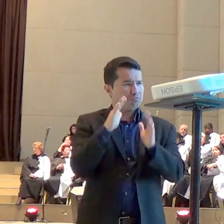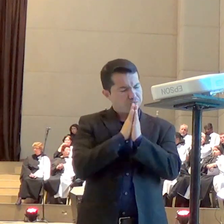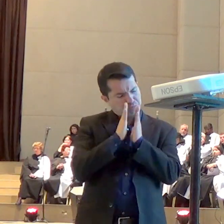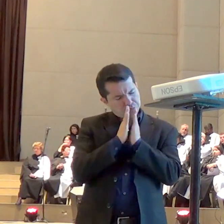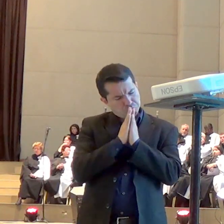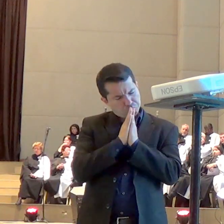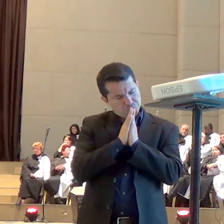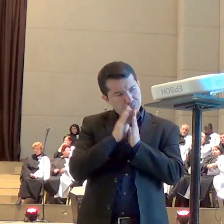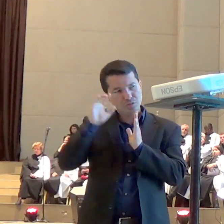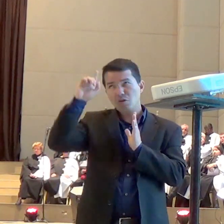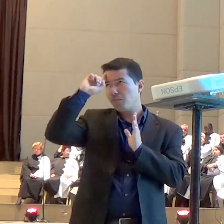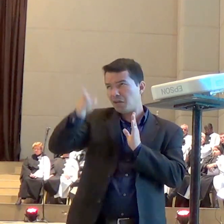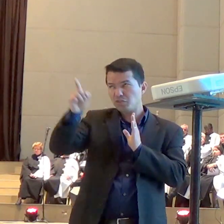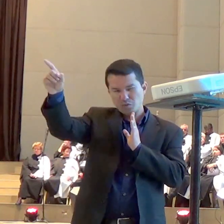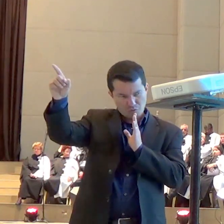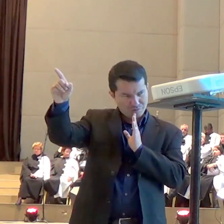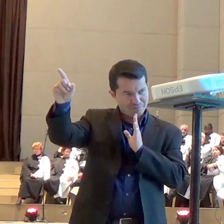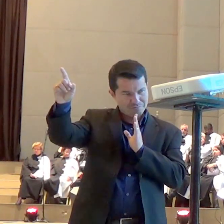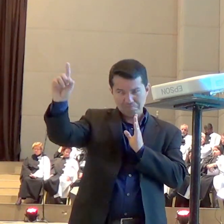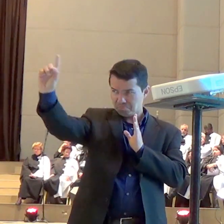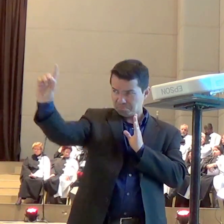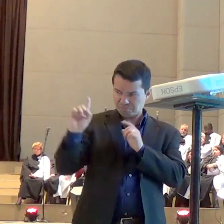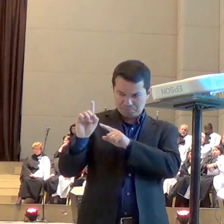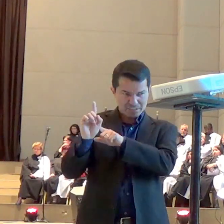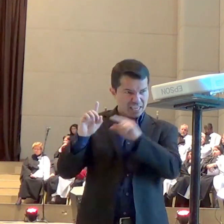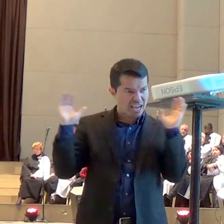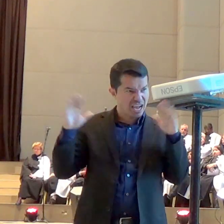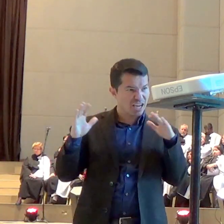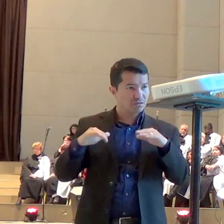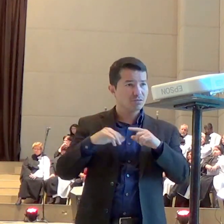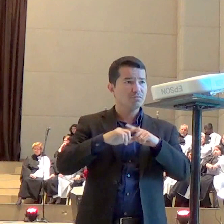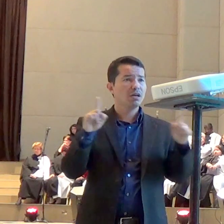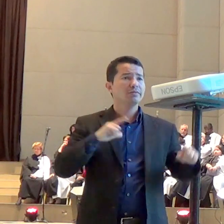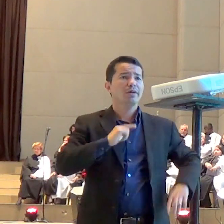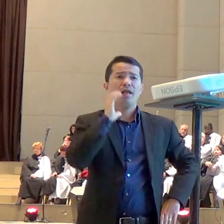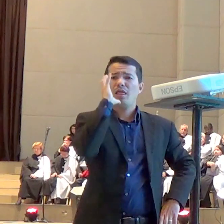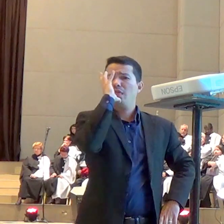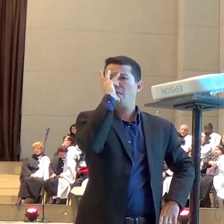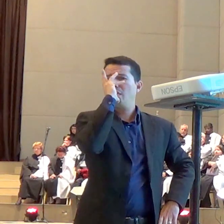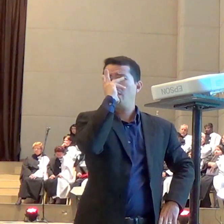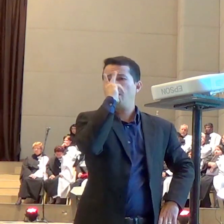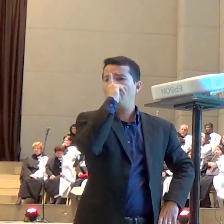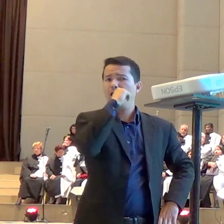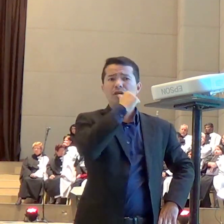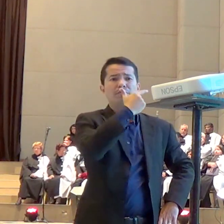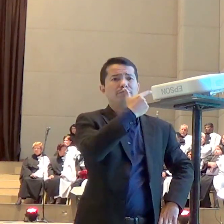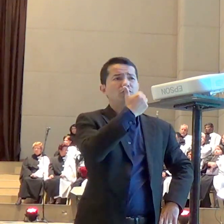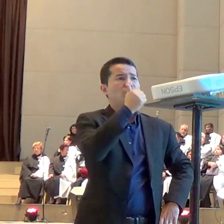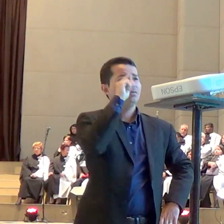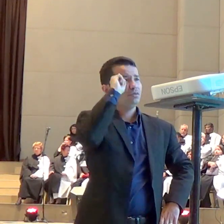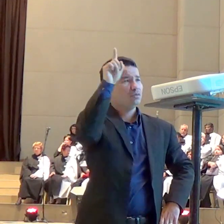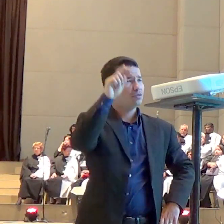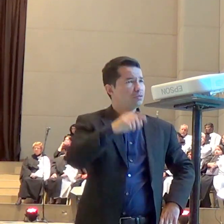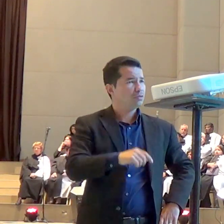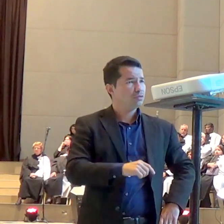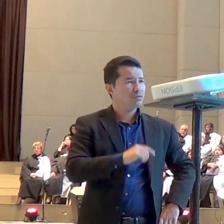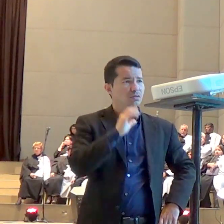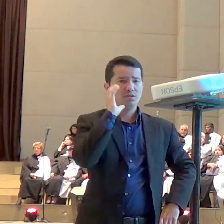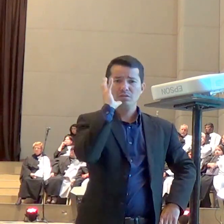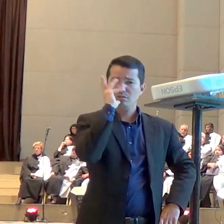mas essa resposta demorou cerca de 21 dias para chegar e aí